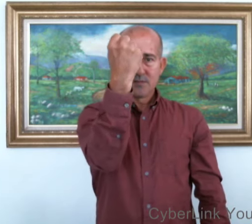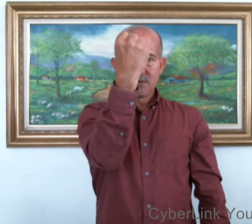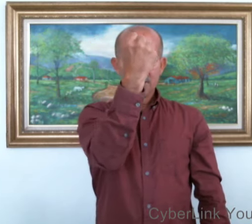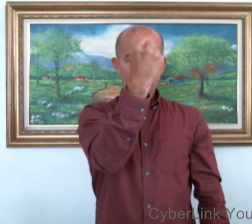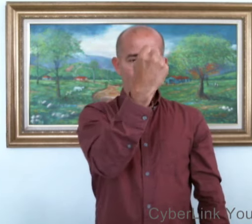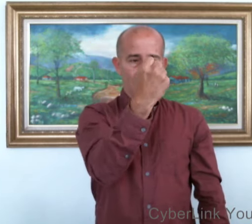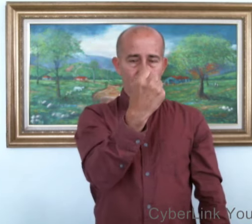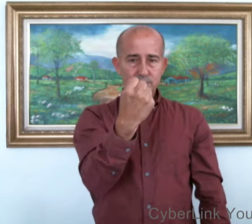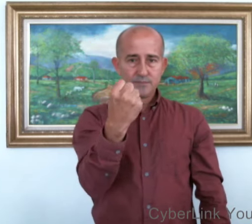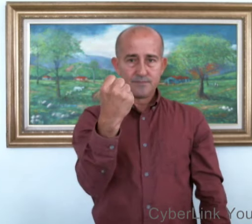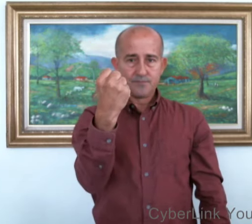Sábado.